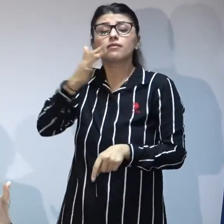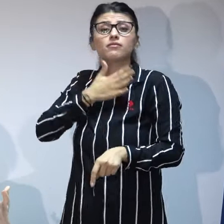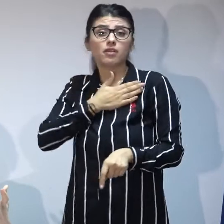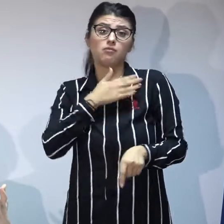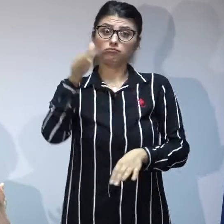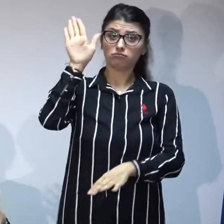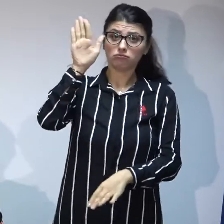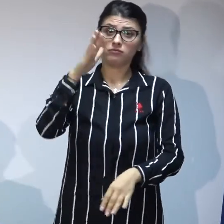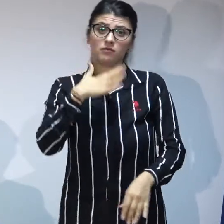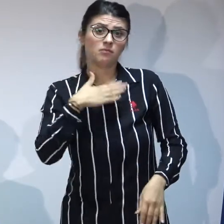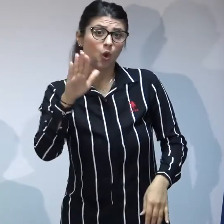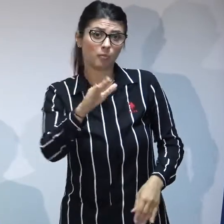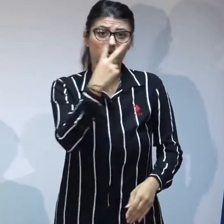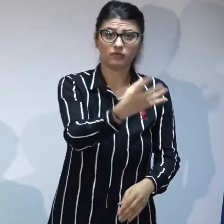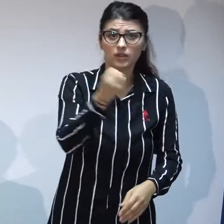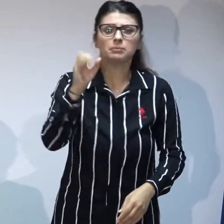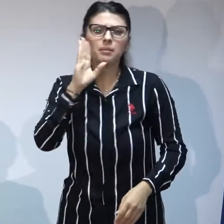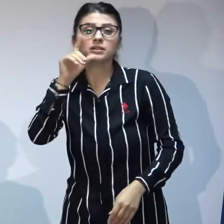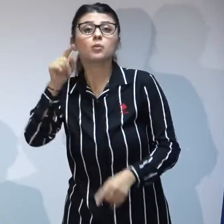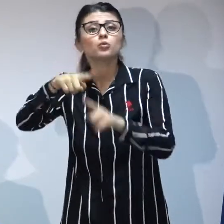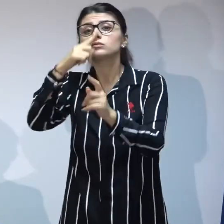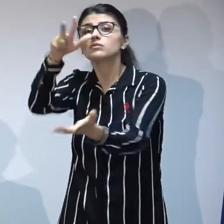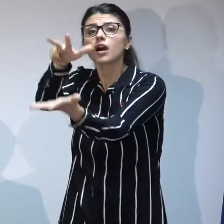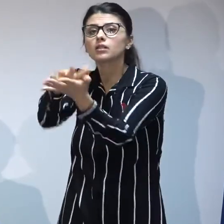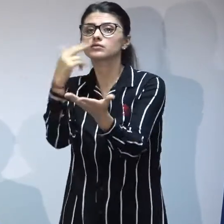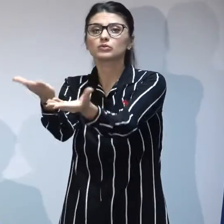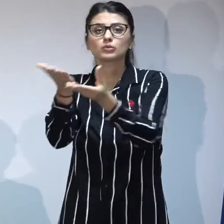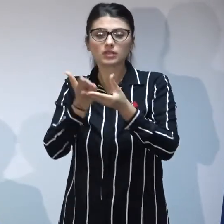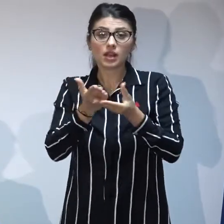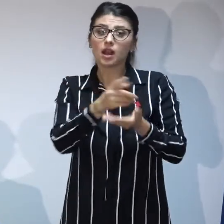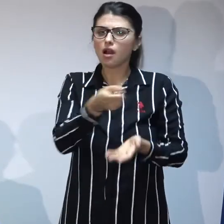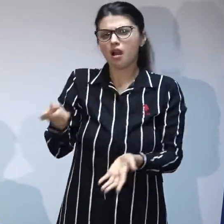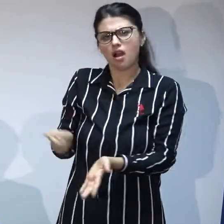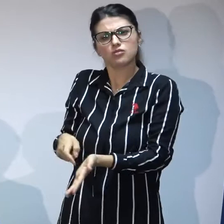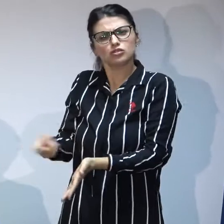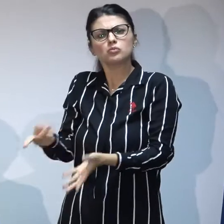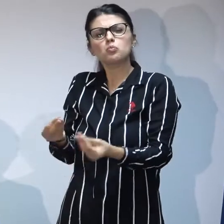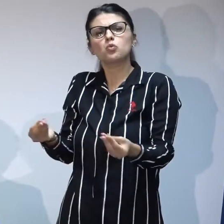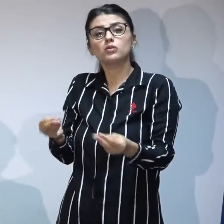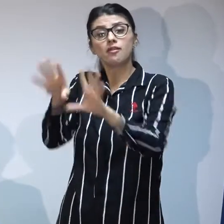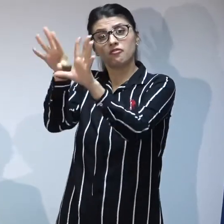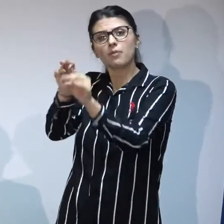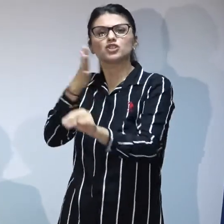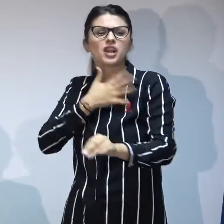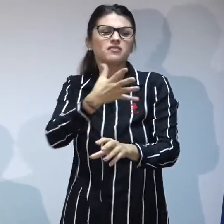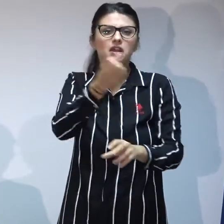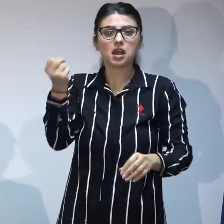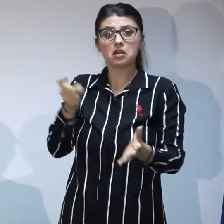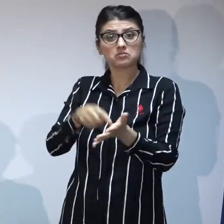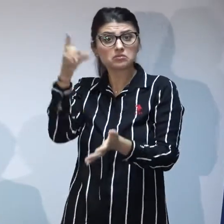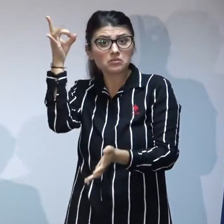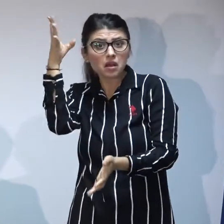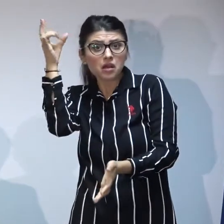adoptatoare am întâlnit situații în care li s-au cerut familiilor adoptatoare lucruri aberante